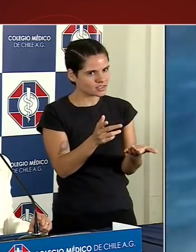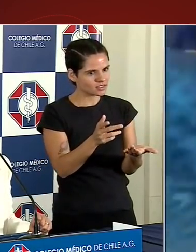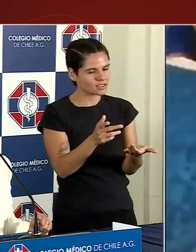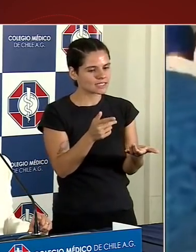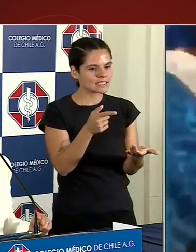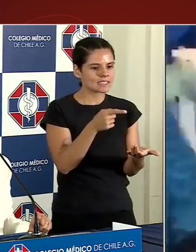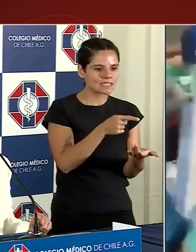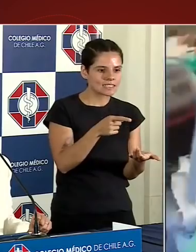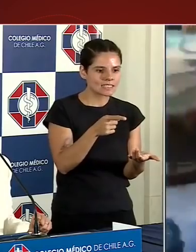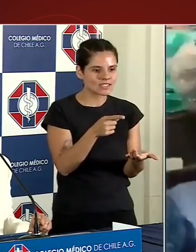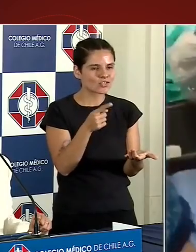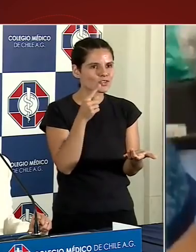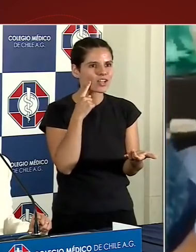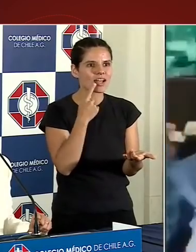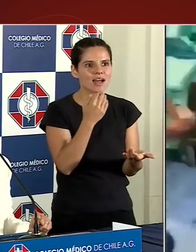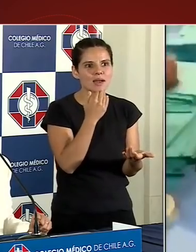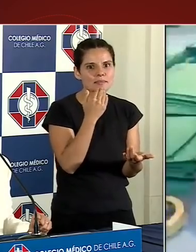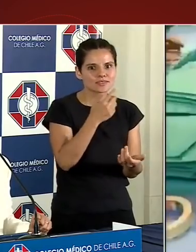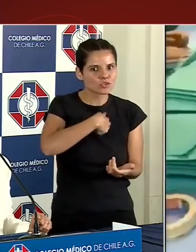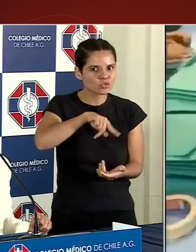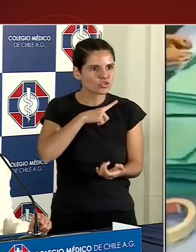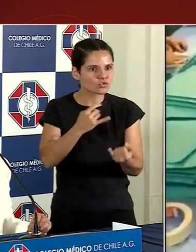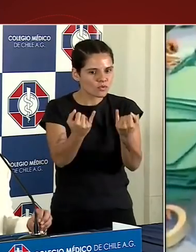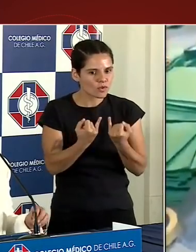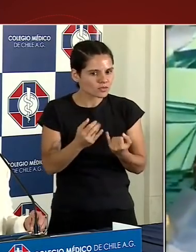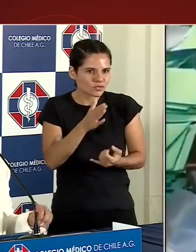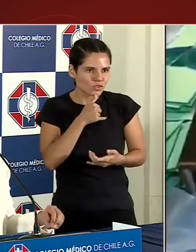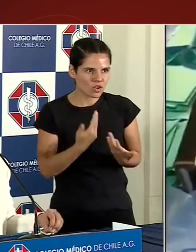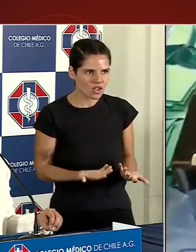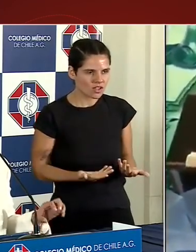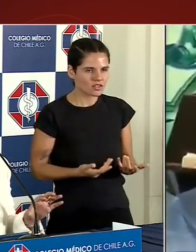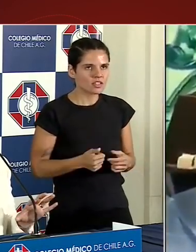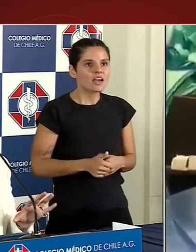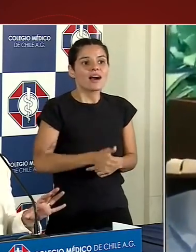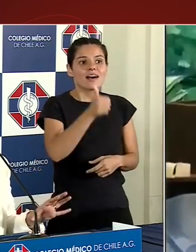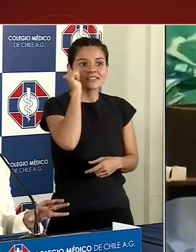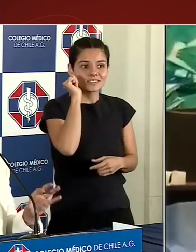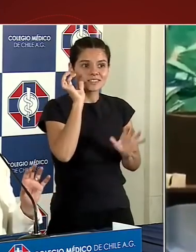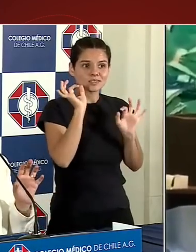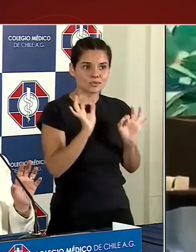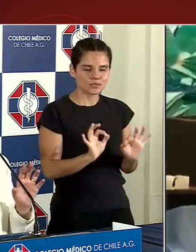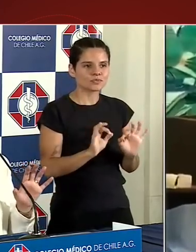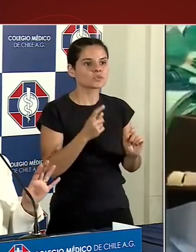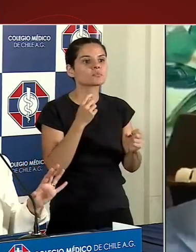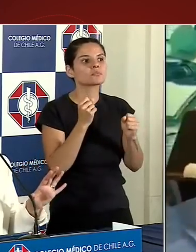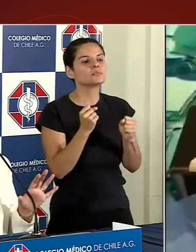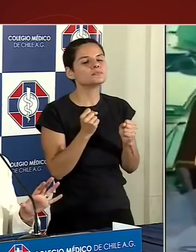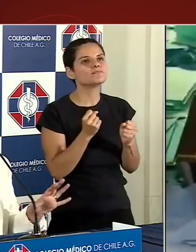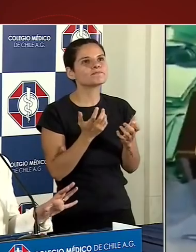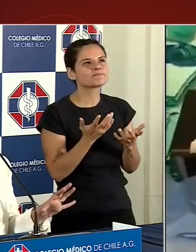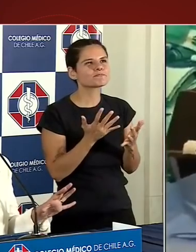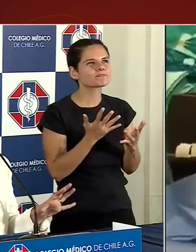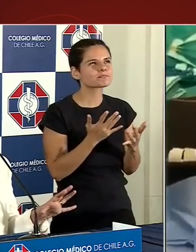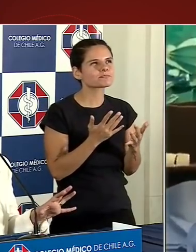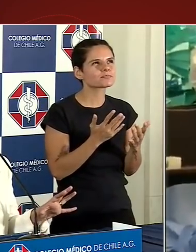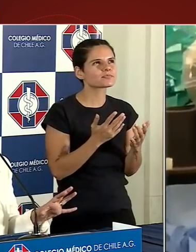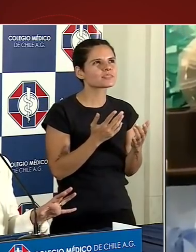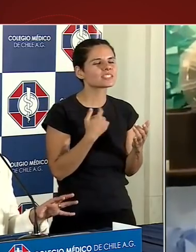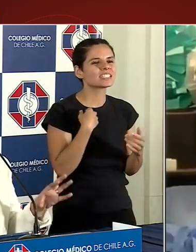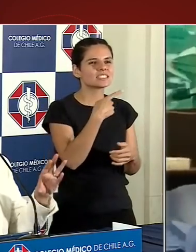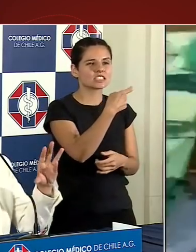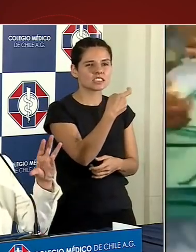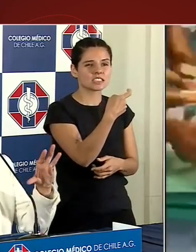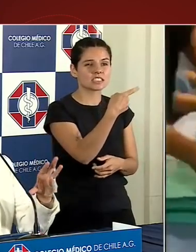ocurre la misma falta de información que tenemos nosotros. Tuvimos ayer acceso a más de 120